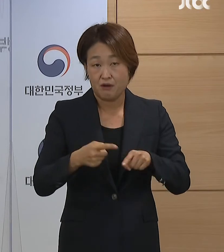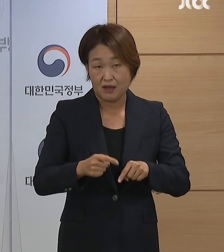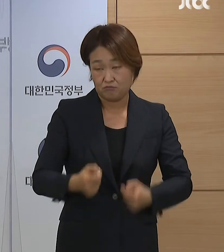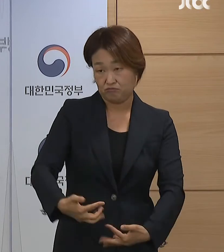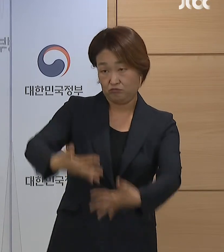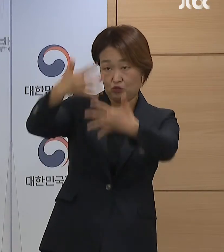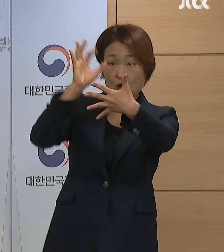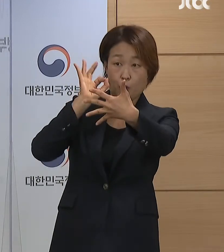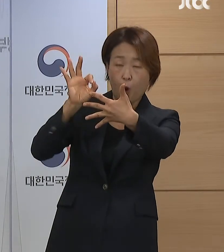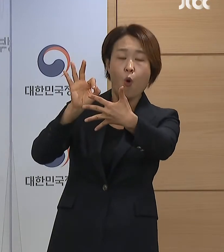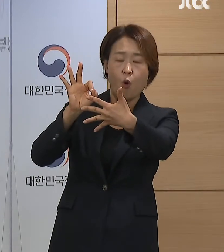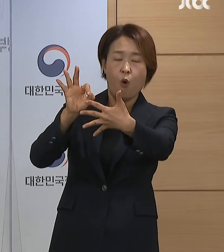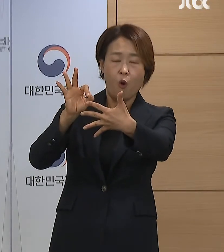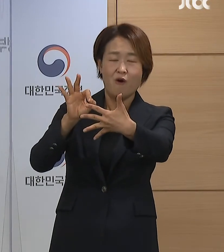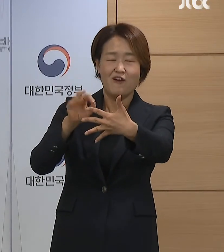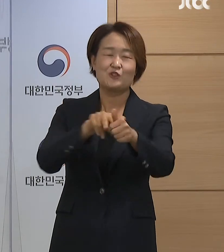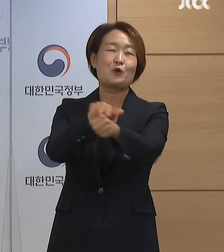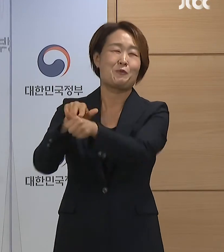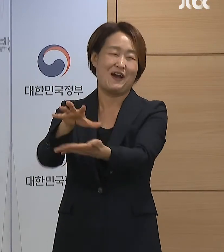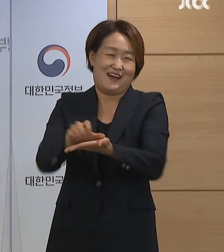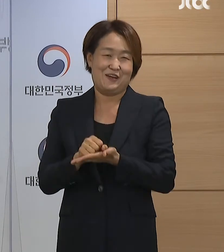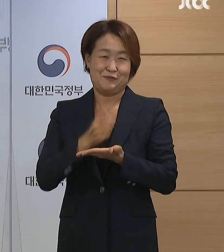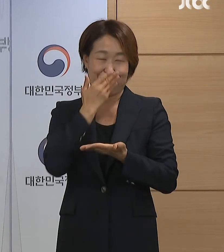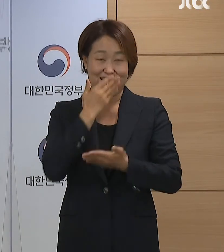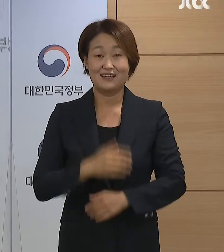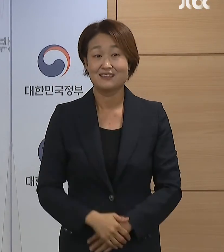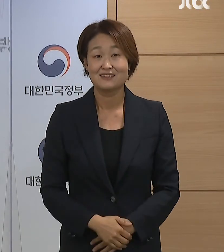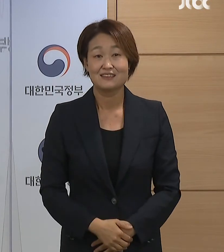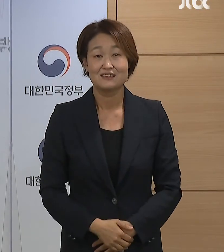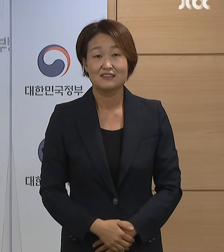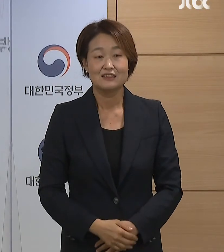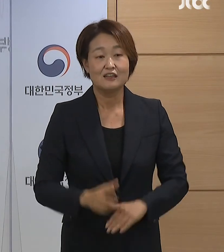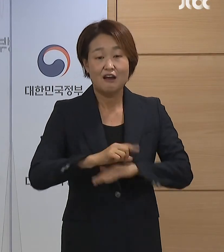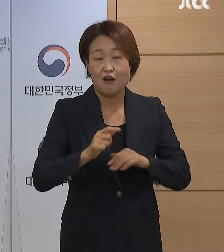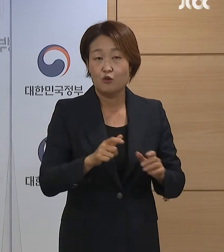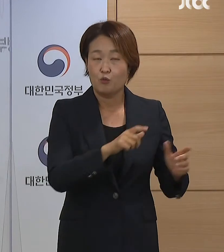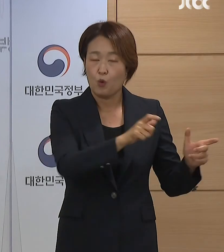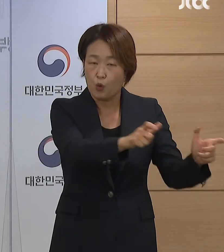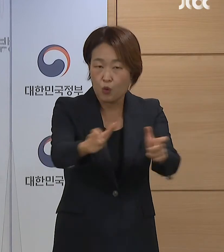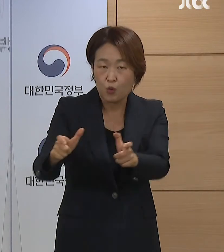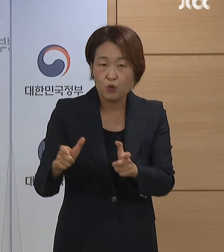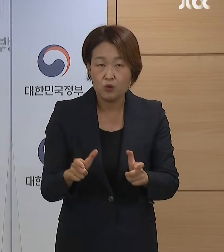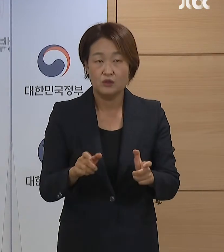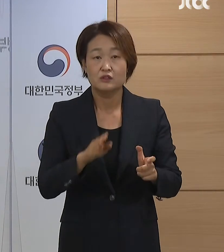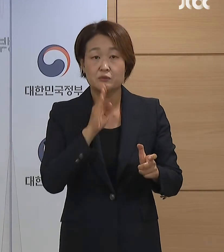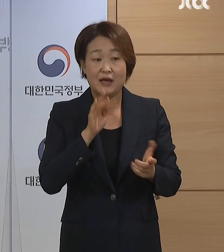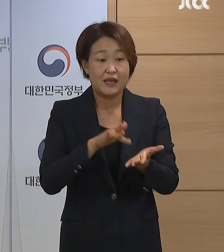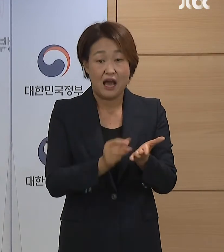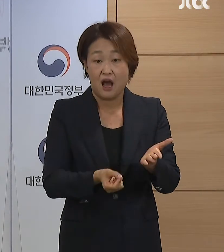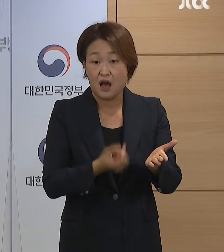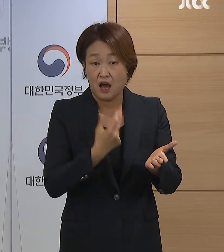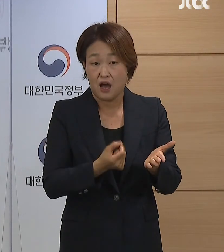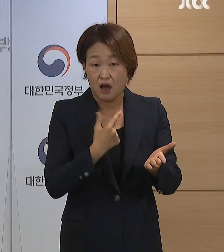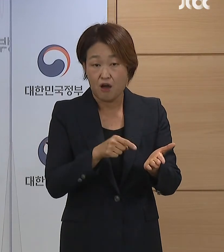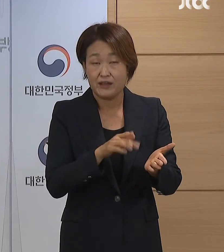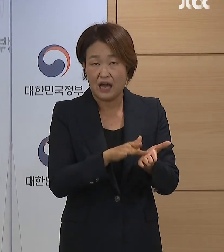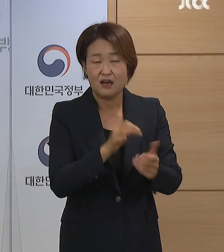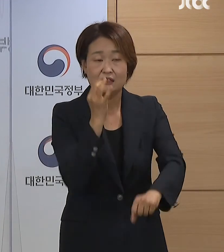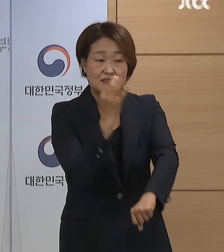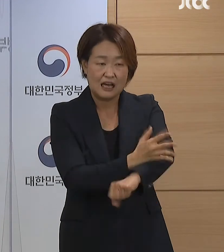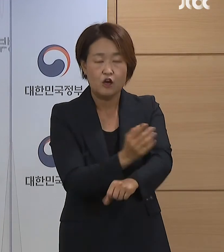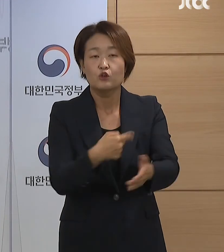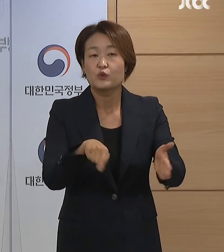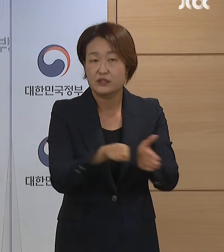통해서 확인하실 수가 있습니다. 모든 시공부에 최소 한 곳 이상은 먹는 치료제를 구입하실 있도록